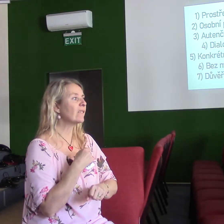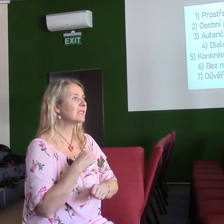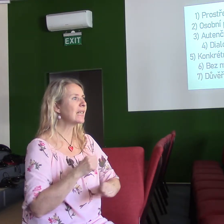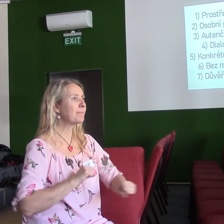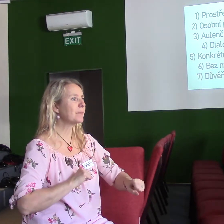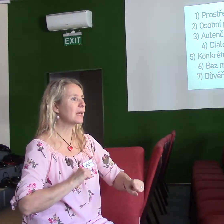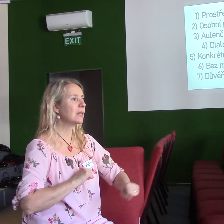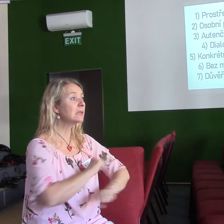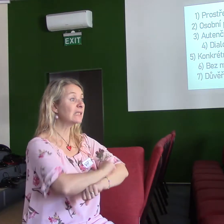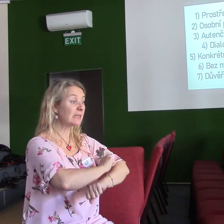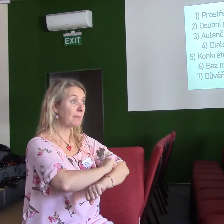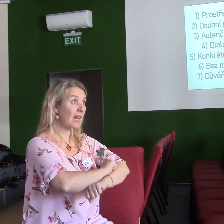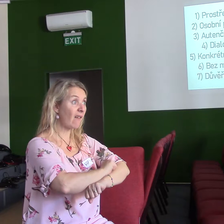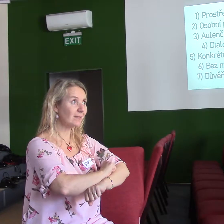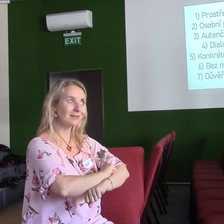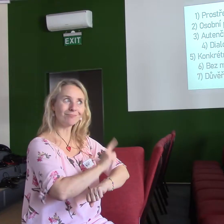zodpovídat Bohu